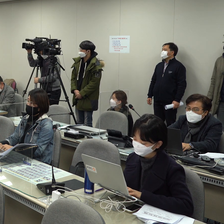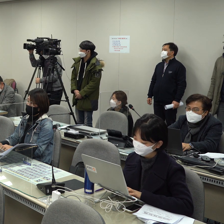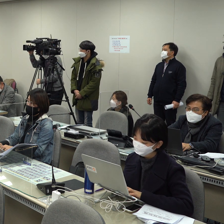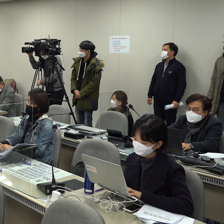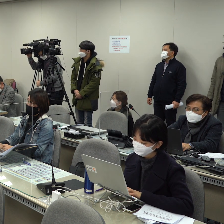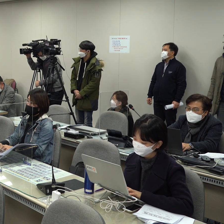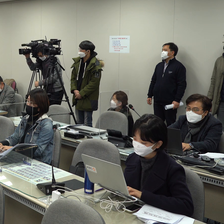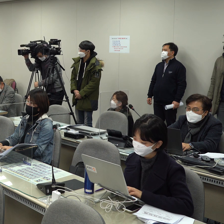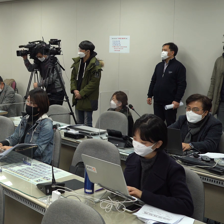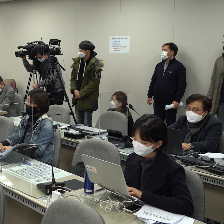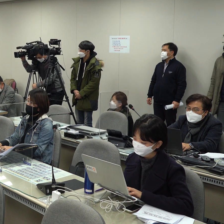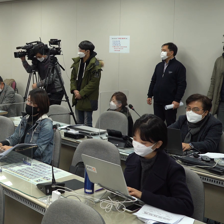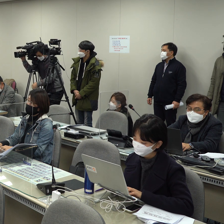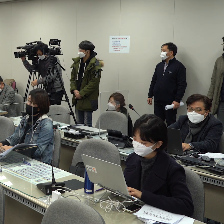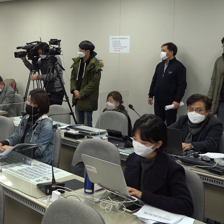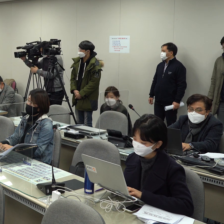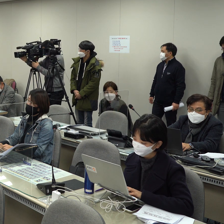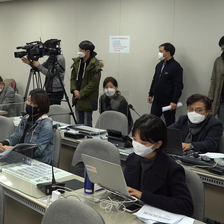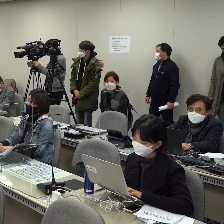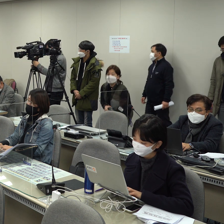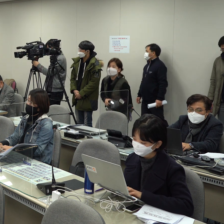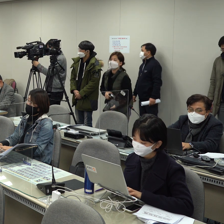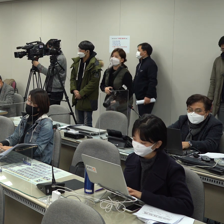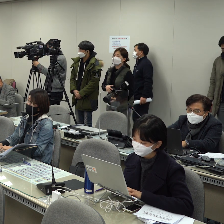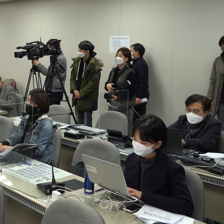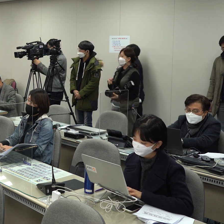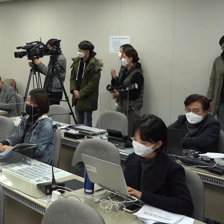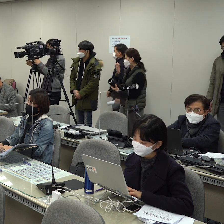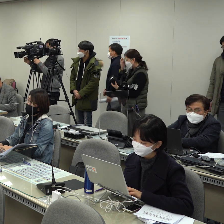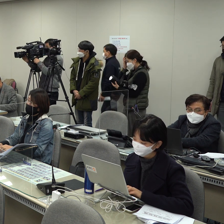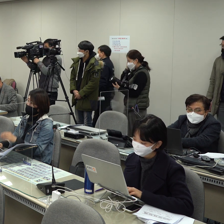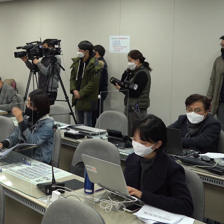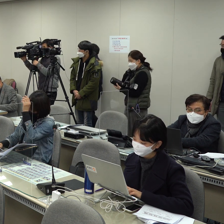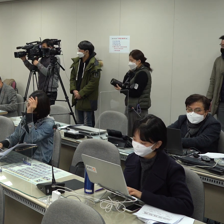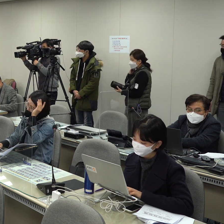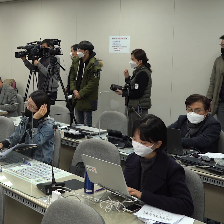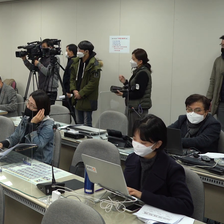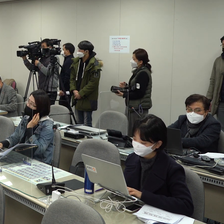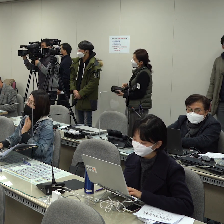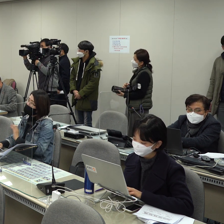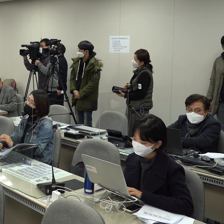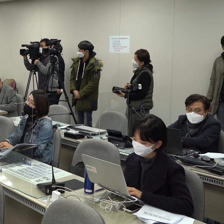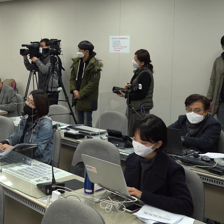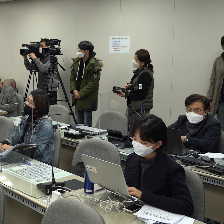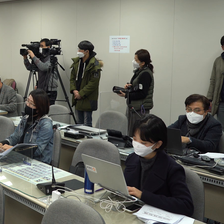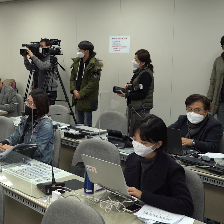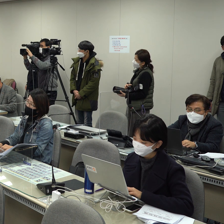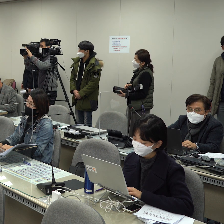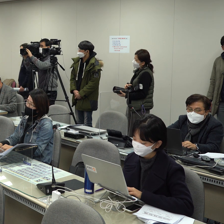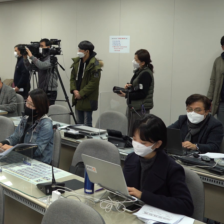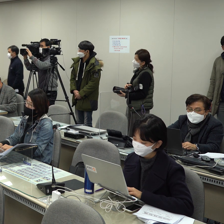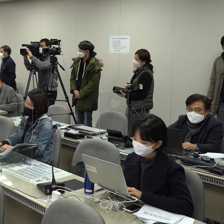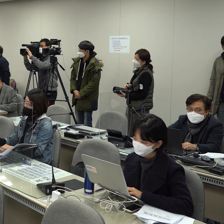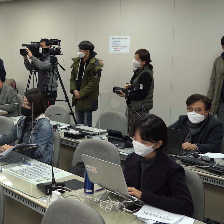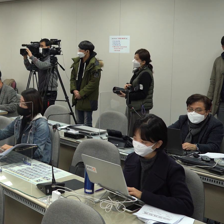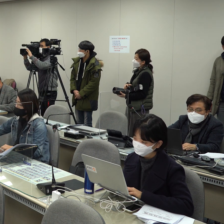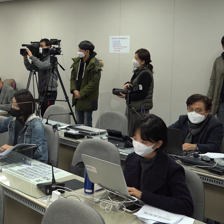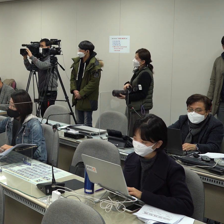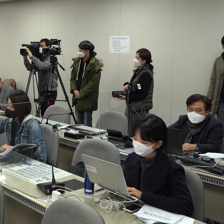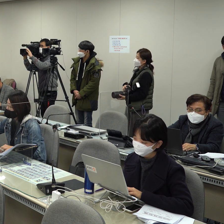특별법 재정을 통과까지 여행은 안정적인 지전 연속성이 중요한지 아니면